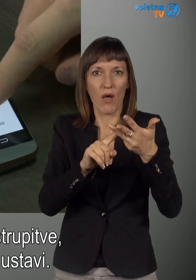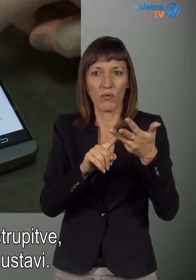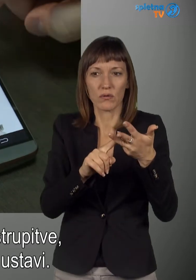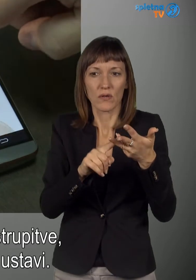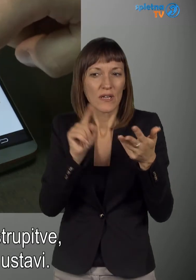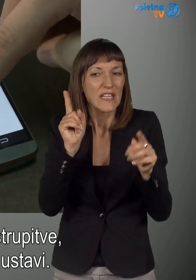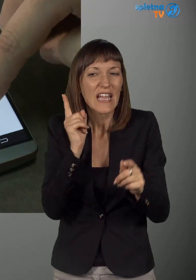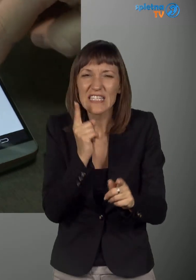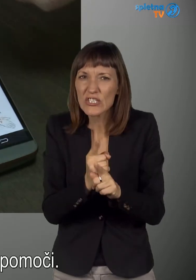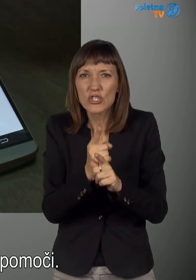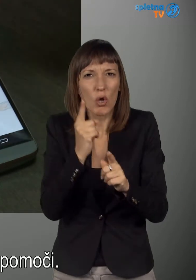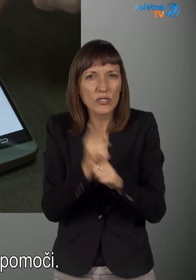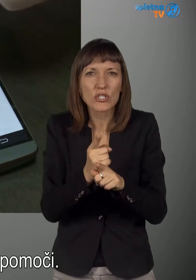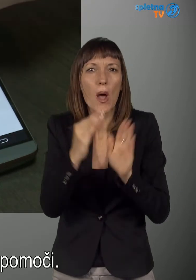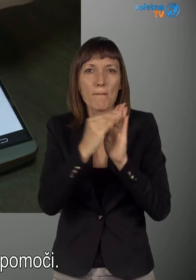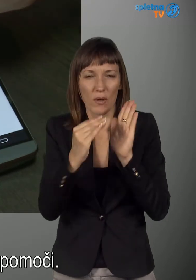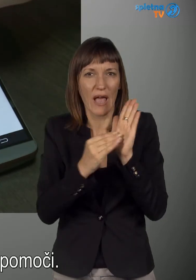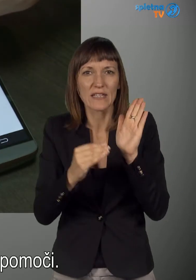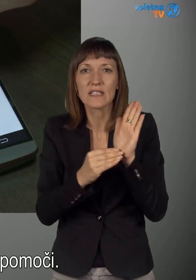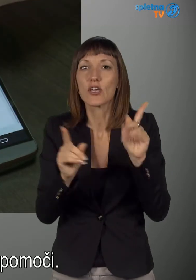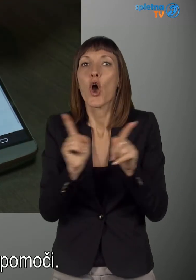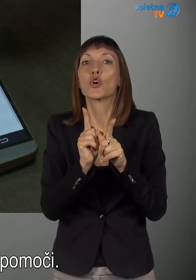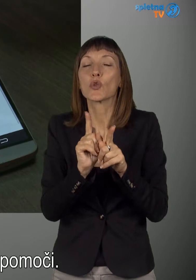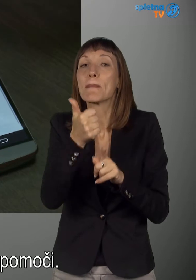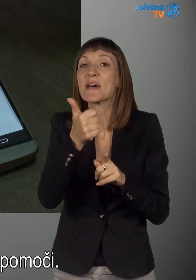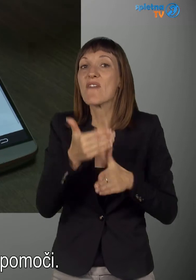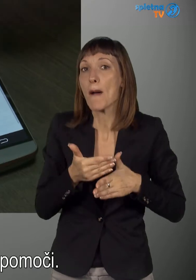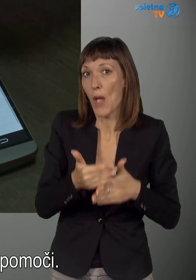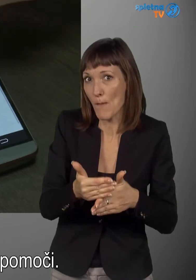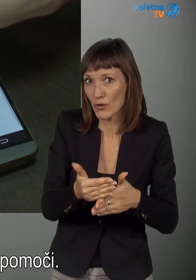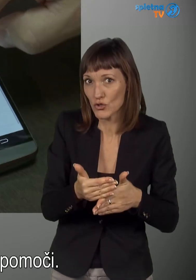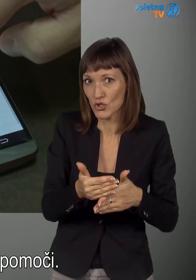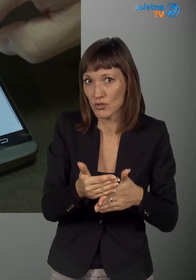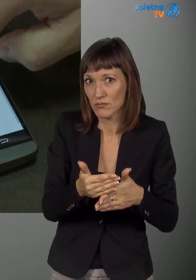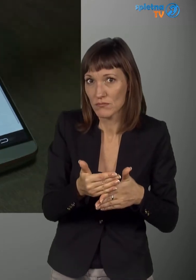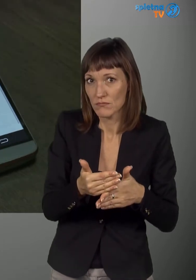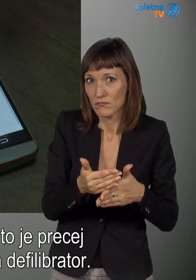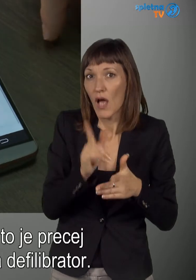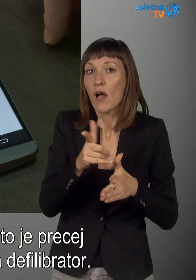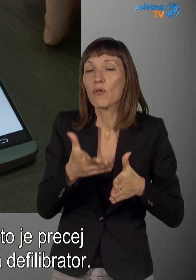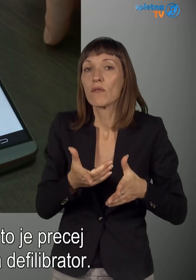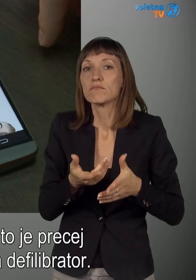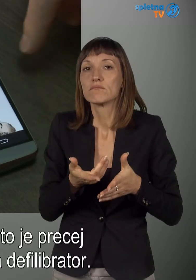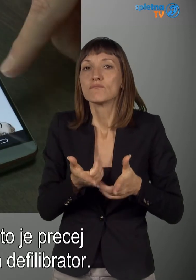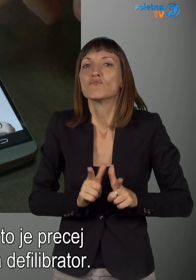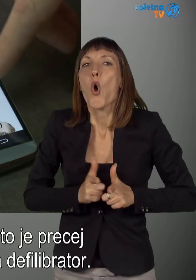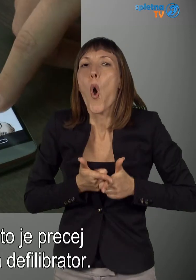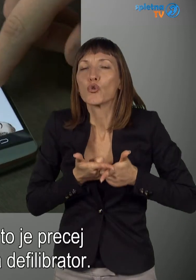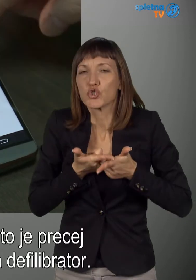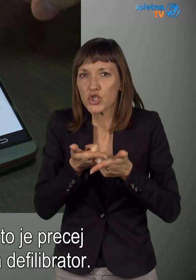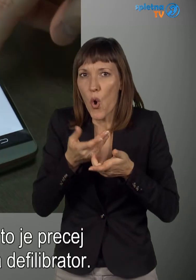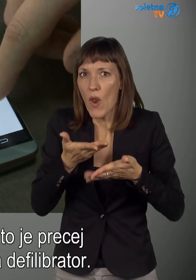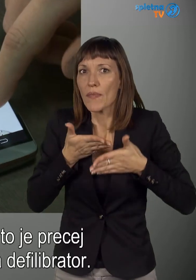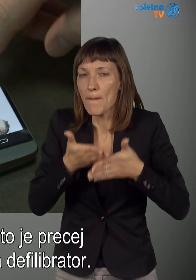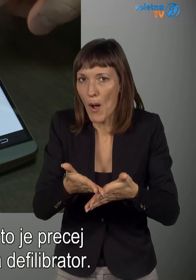kako se vstavo. To so isti podatki, kot je v prvi pomoči. Oživljane odrasle vsebe, to je doskat